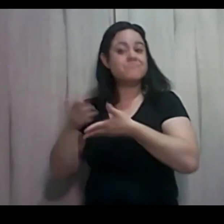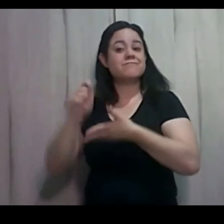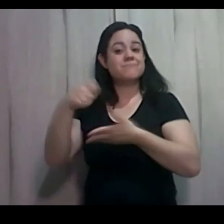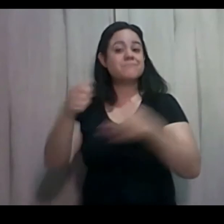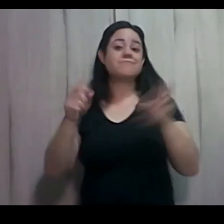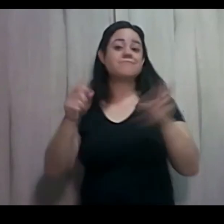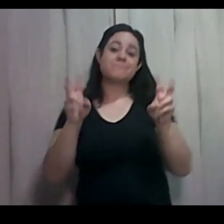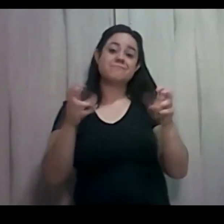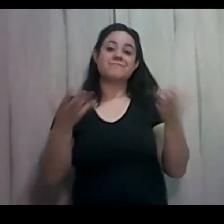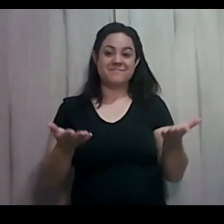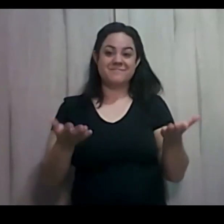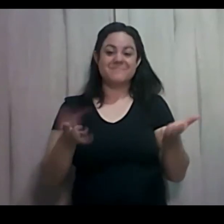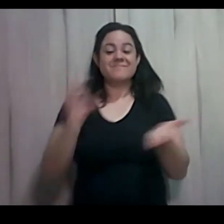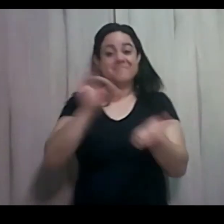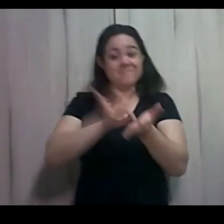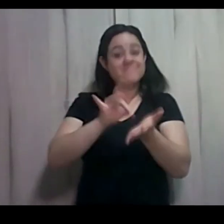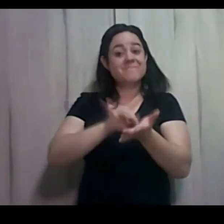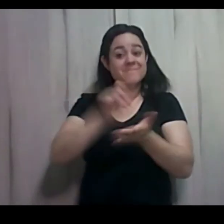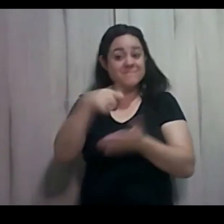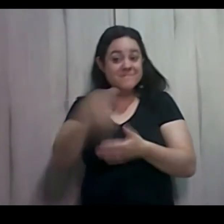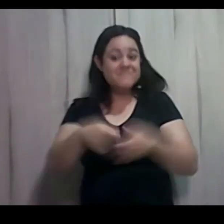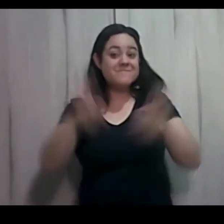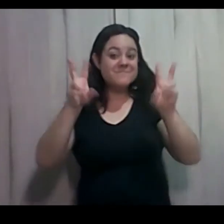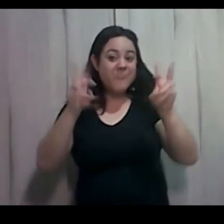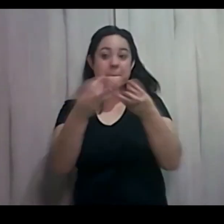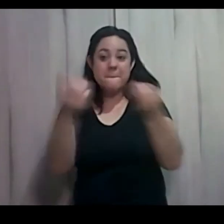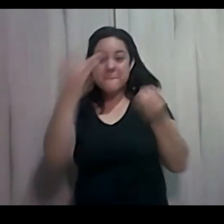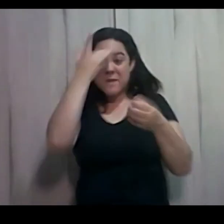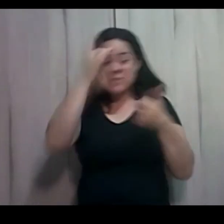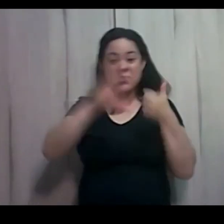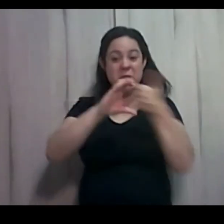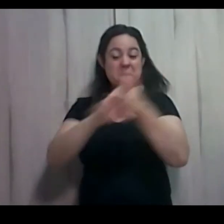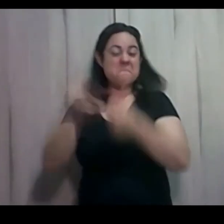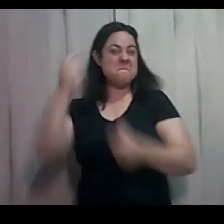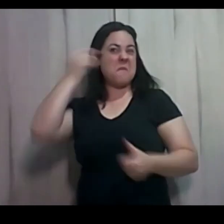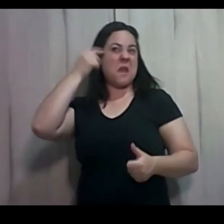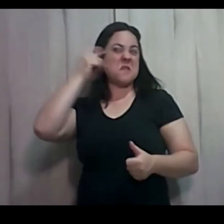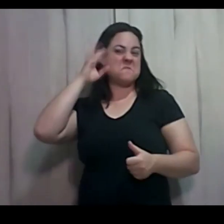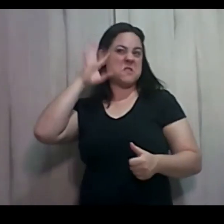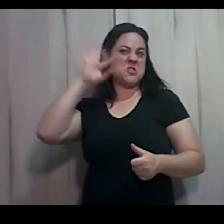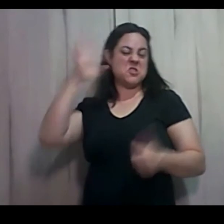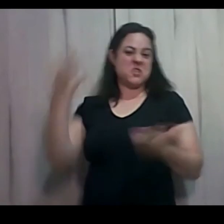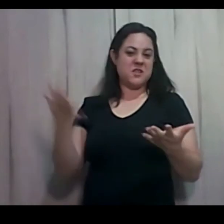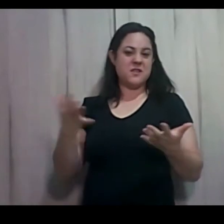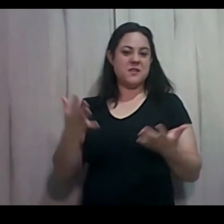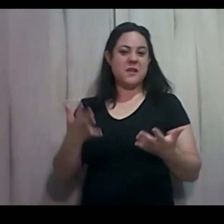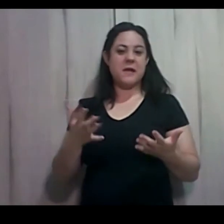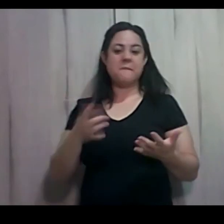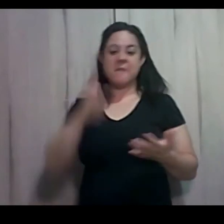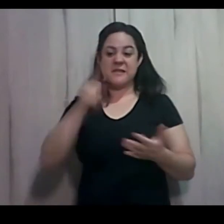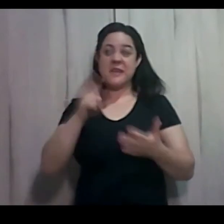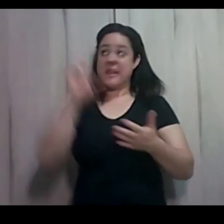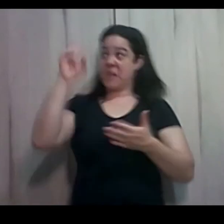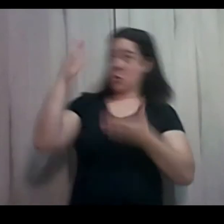Exatamente sobre esse assunto. Muitos cristãos acham que, para que eles sejam aprovados por Deus, eles têm que ter força.